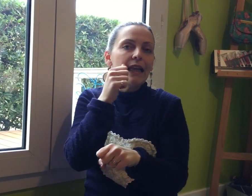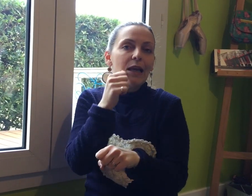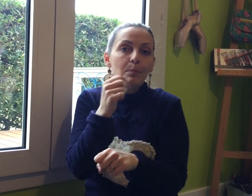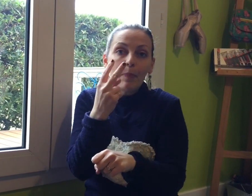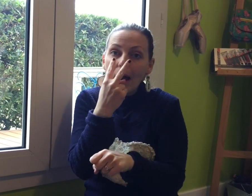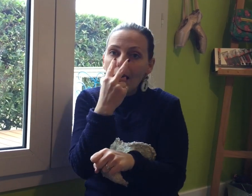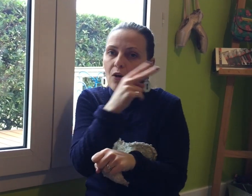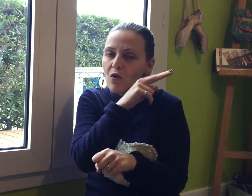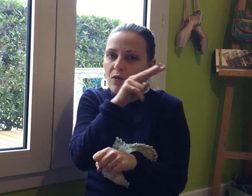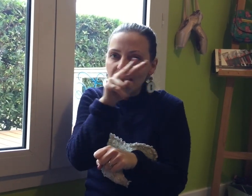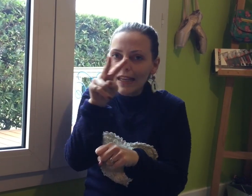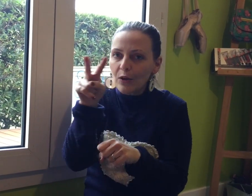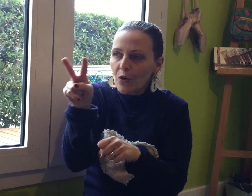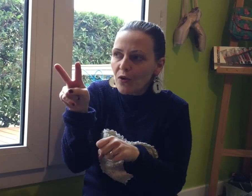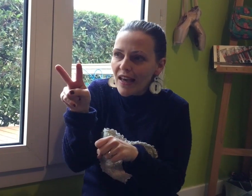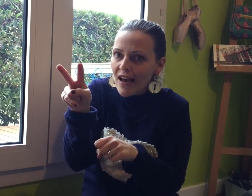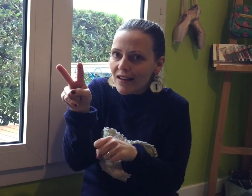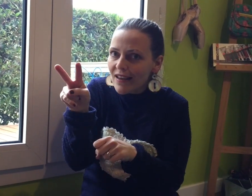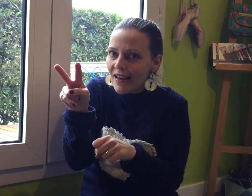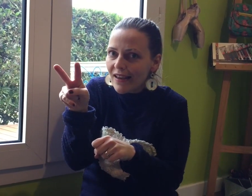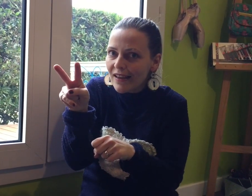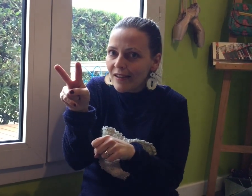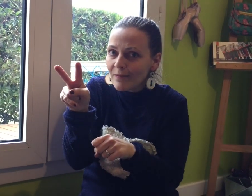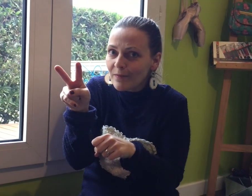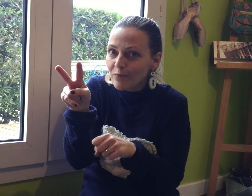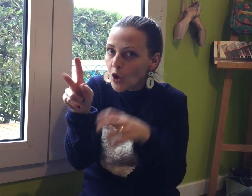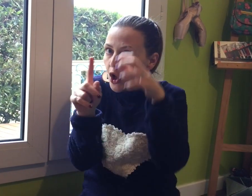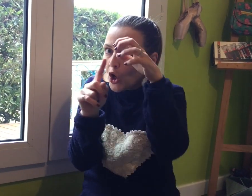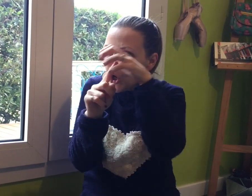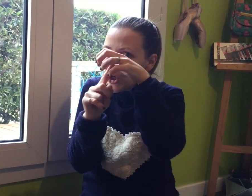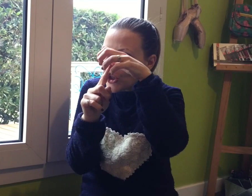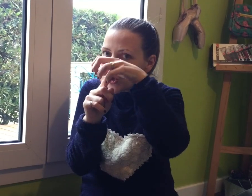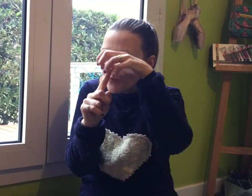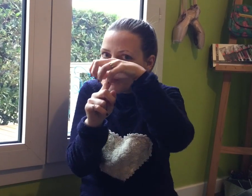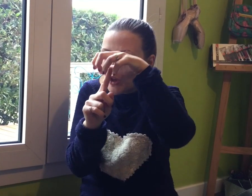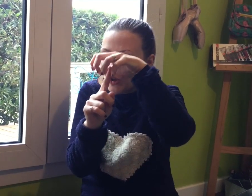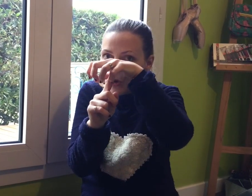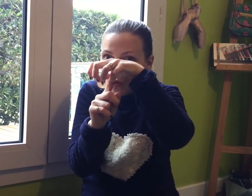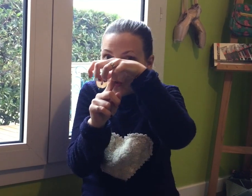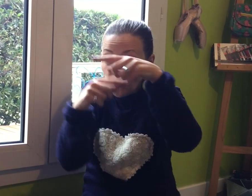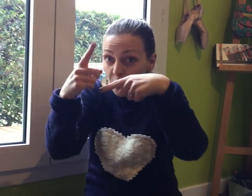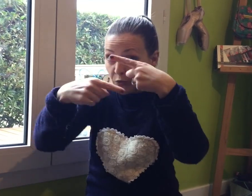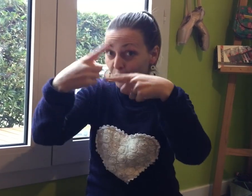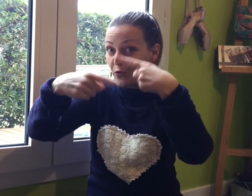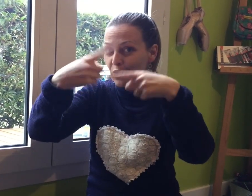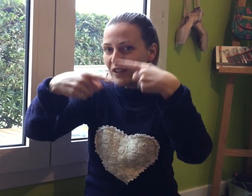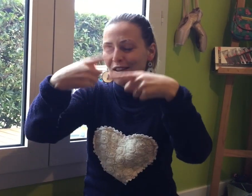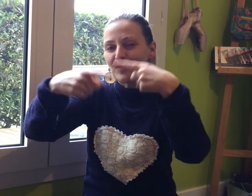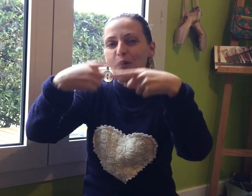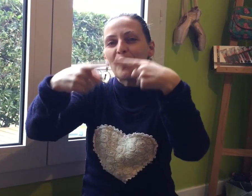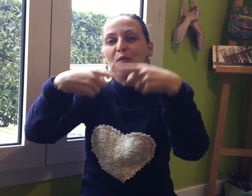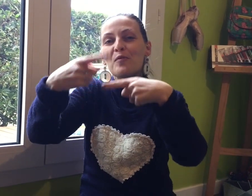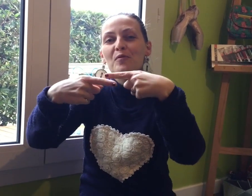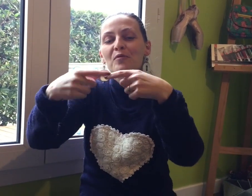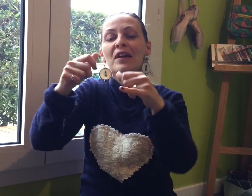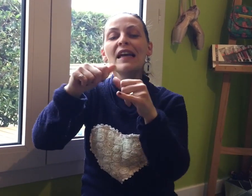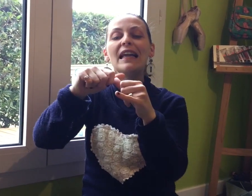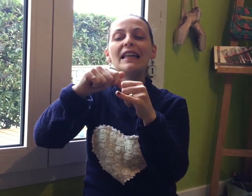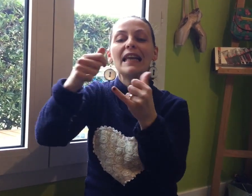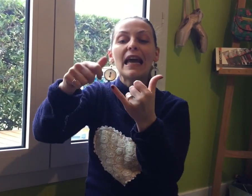les parents les regardaient Les champignons Tournaient en rond Les